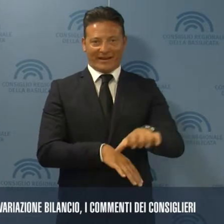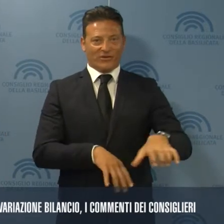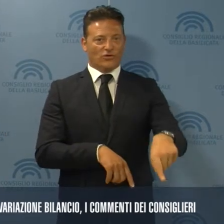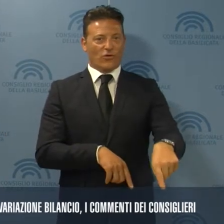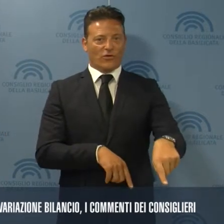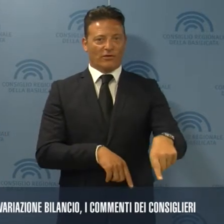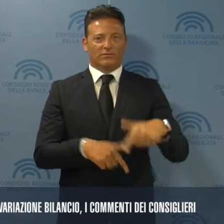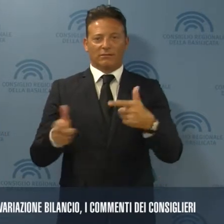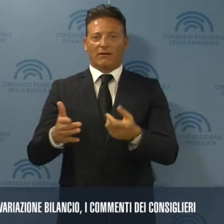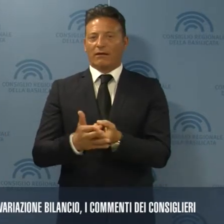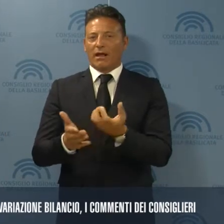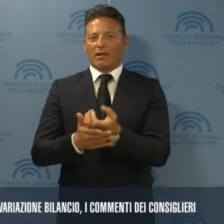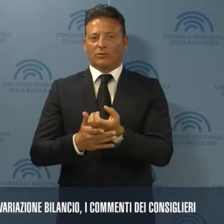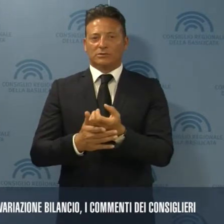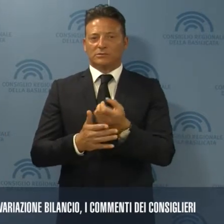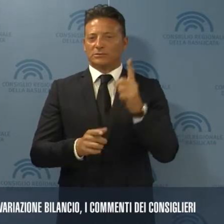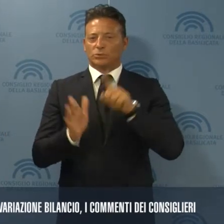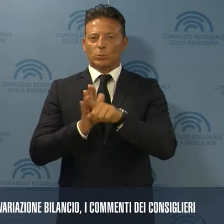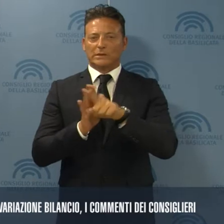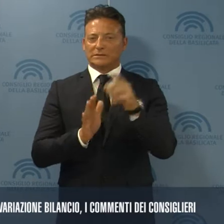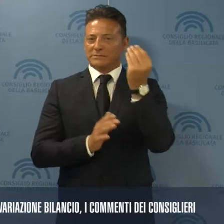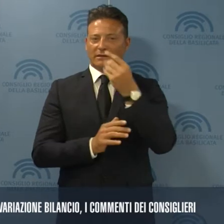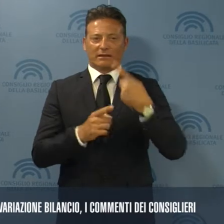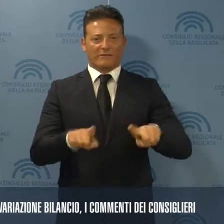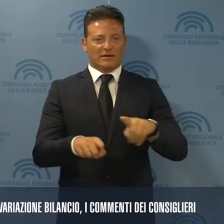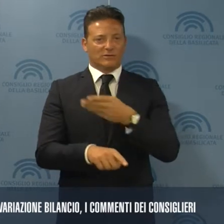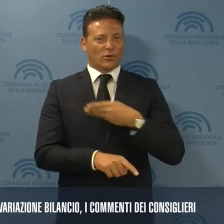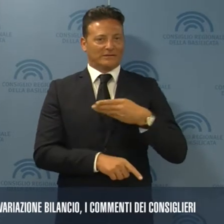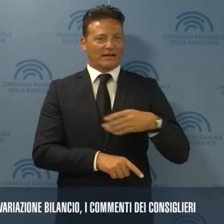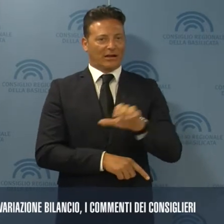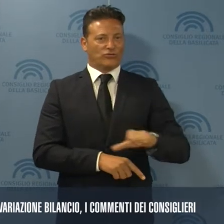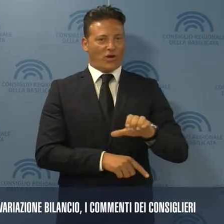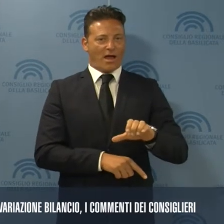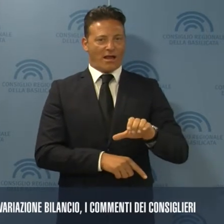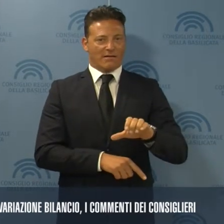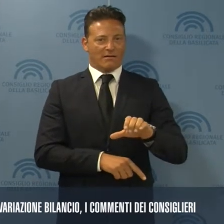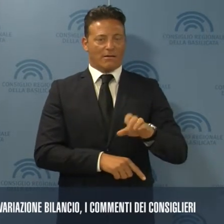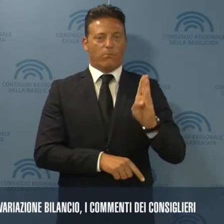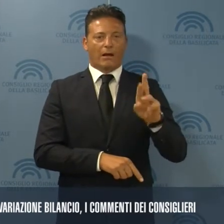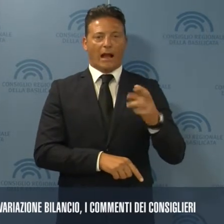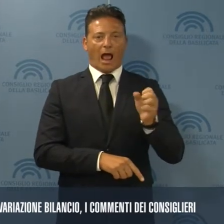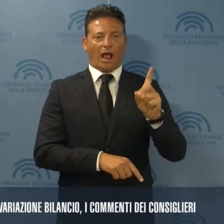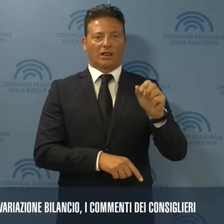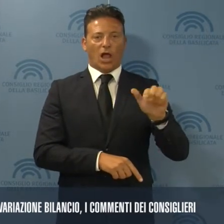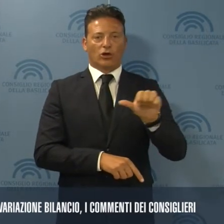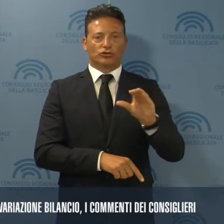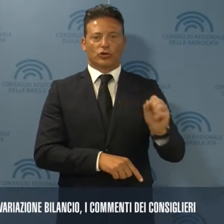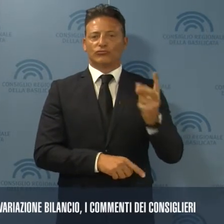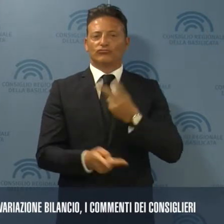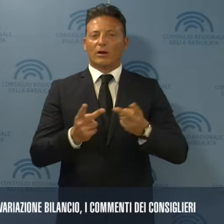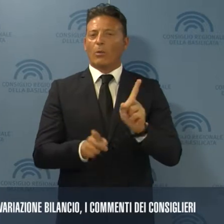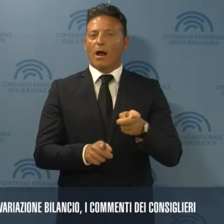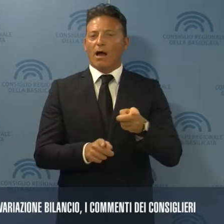ha suscitato giudizi diversi da parte dei consiglieri regionali. Per Bradascio si è cercato di